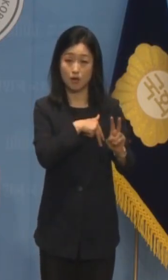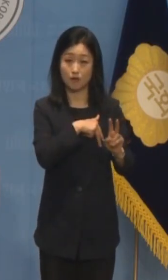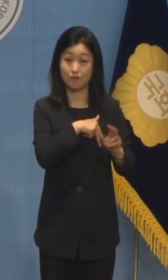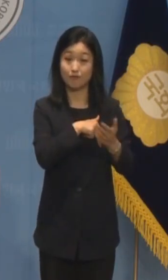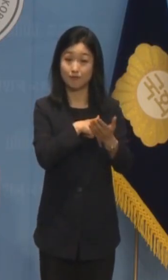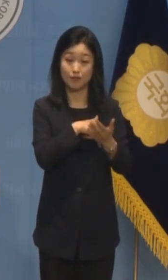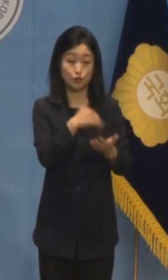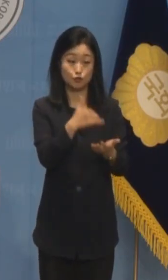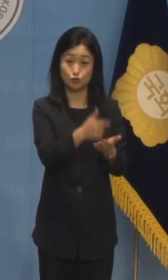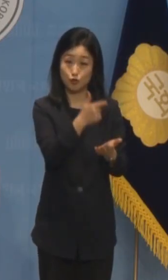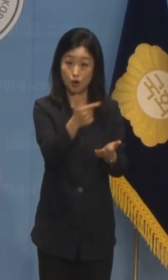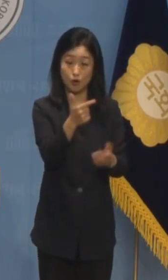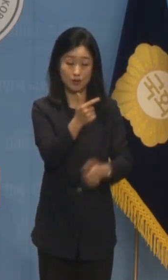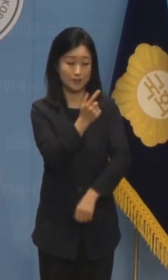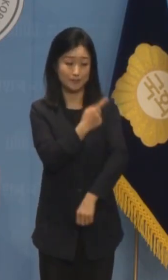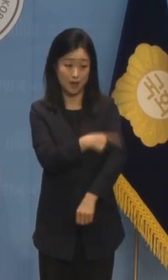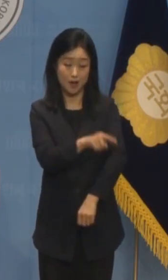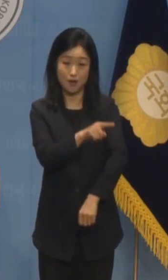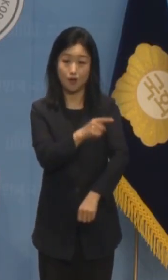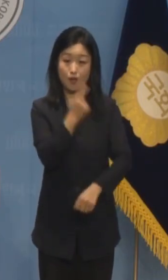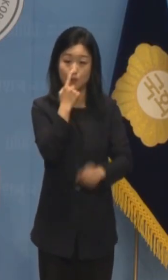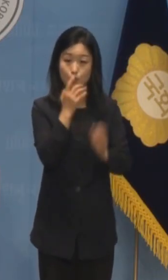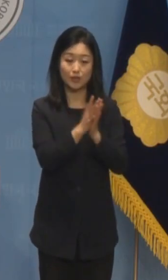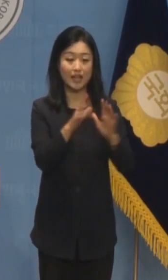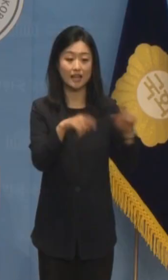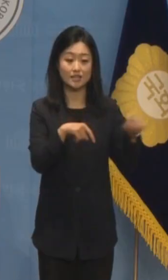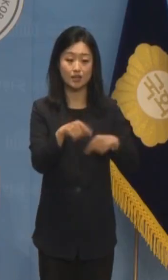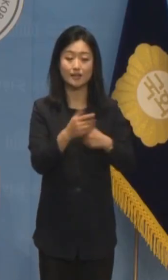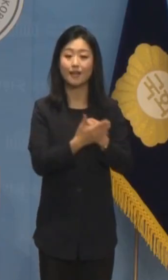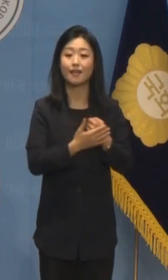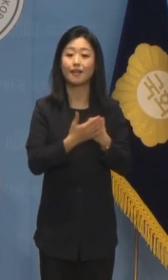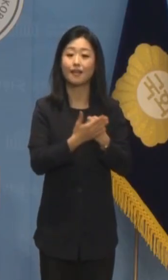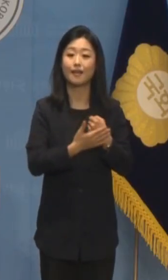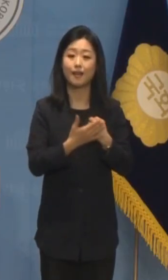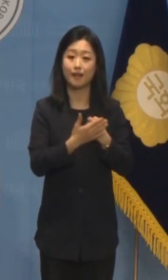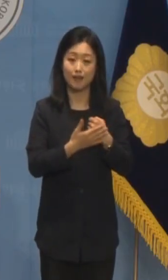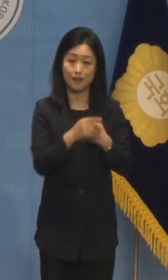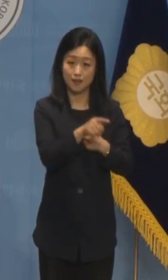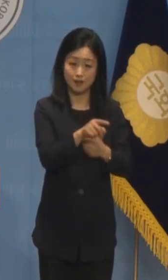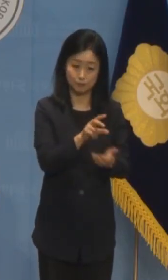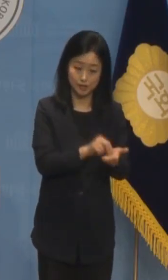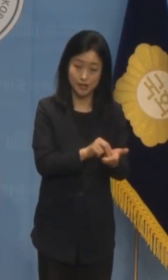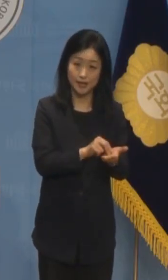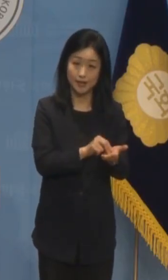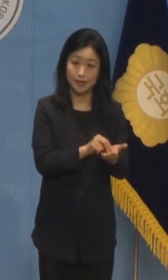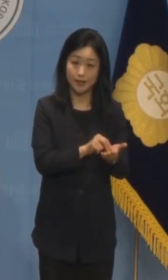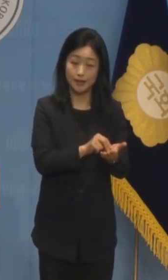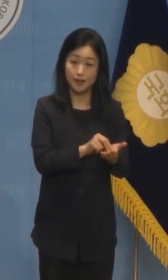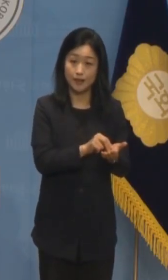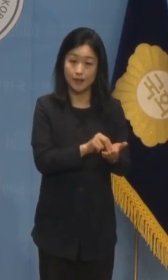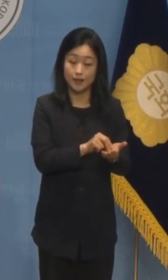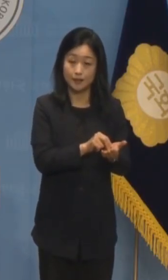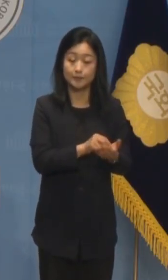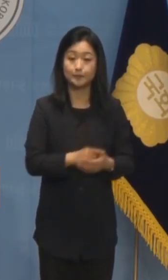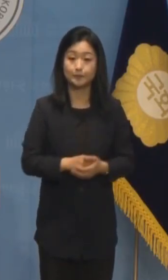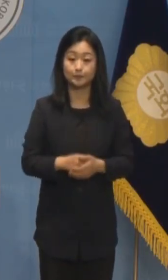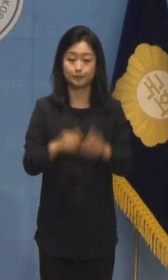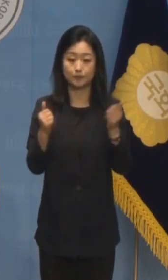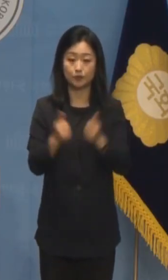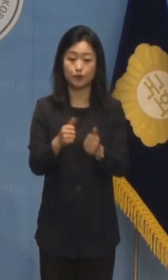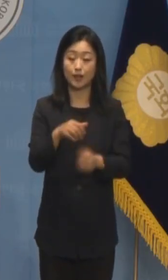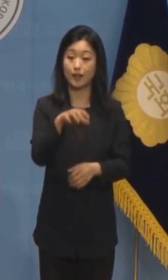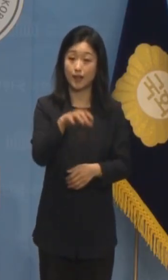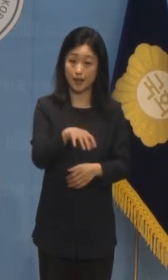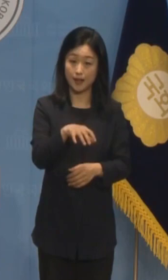무능하고 자신들의 정치적 유불리만 따진다는 것입니다 당초 국회를